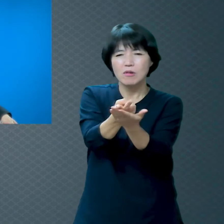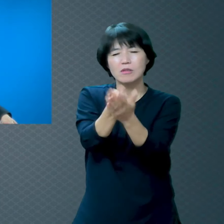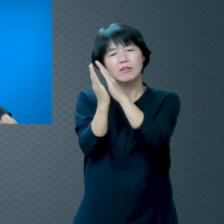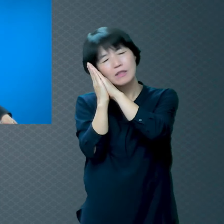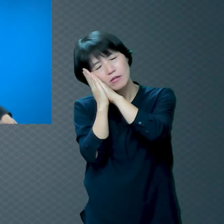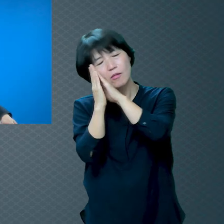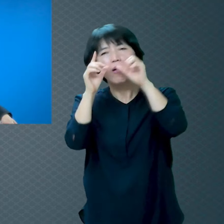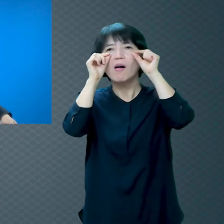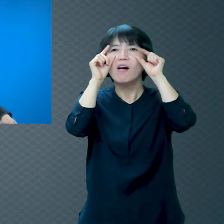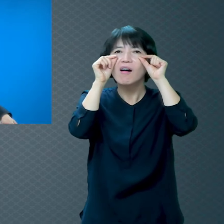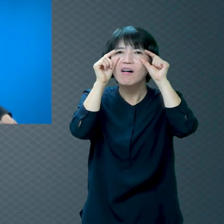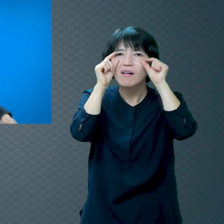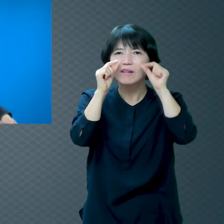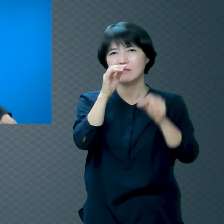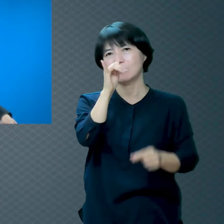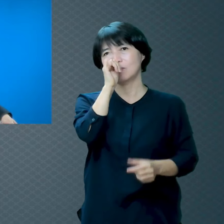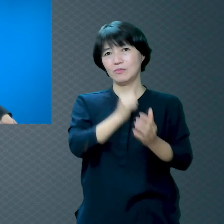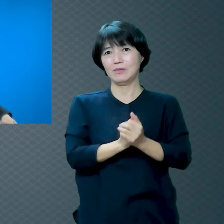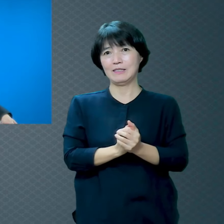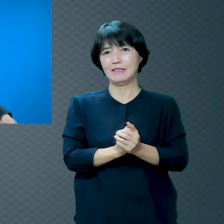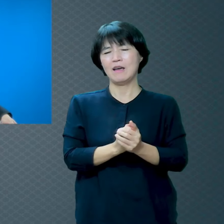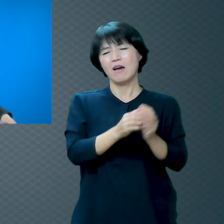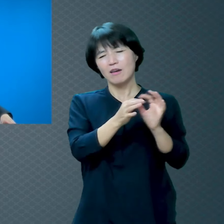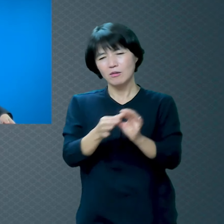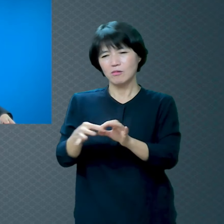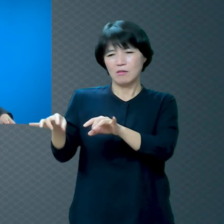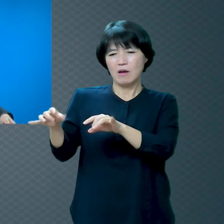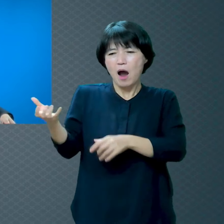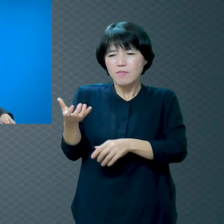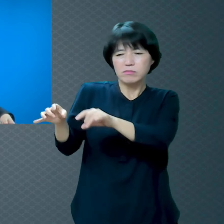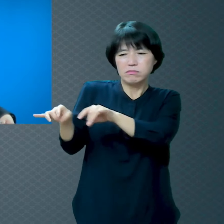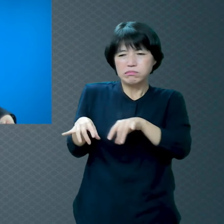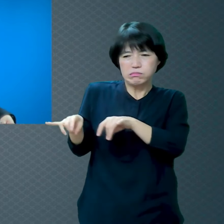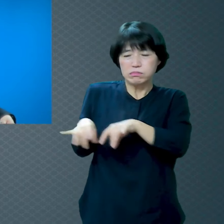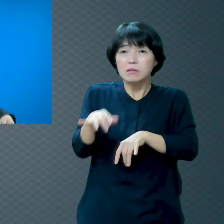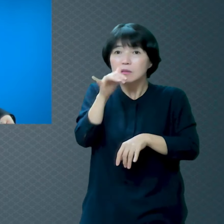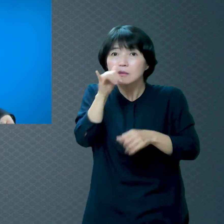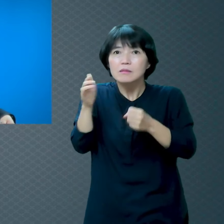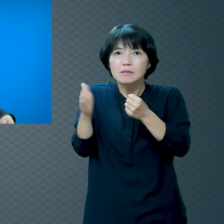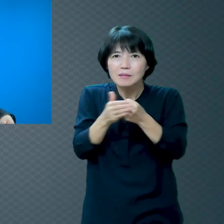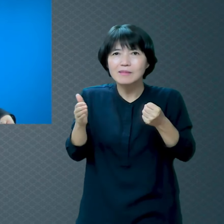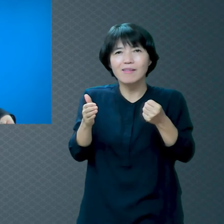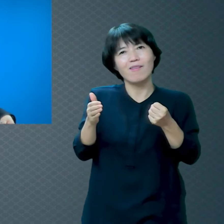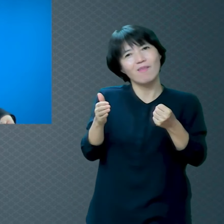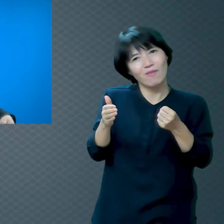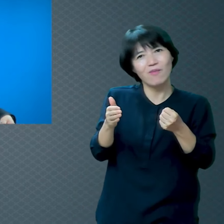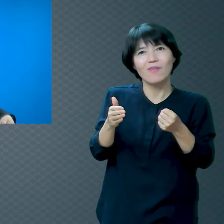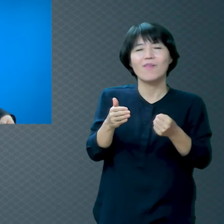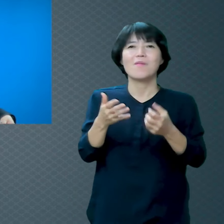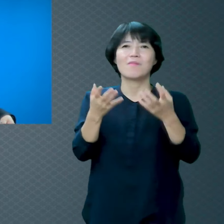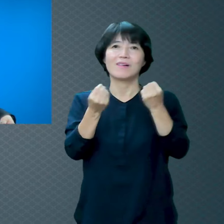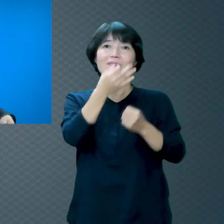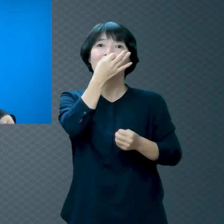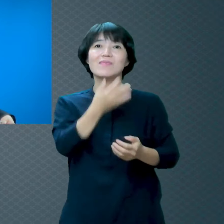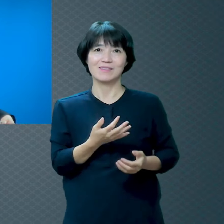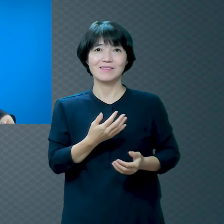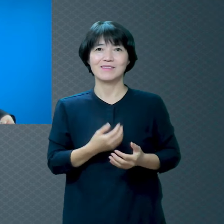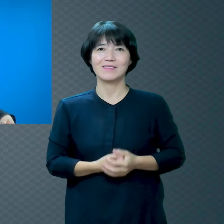아프니까 그런데 제가 정말 좋아하는 말씀이